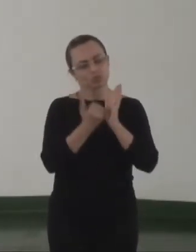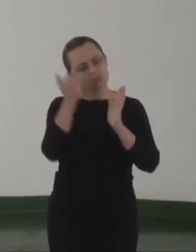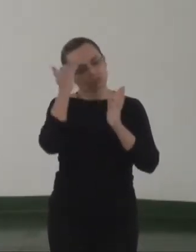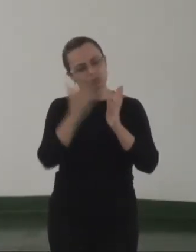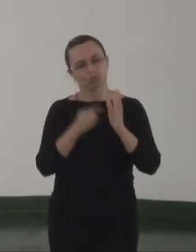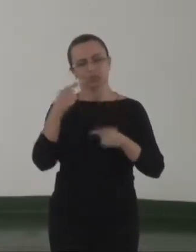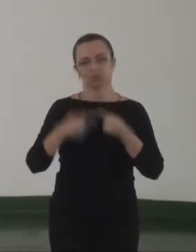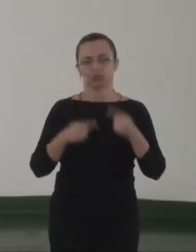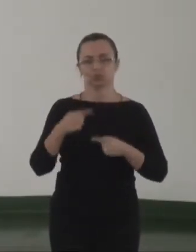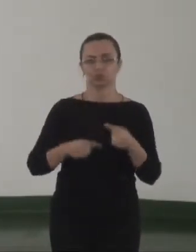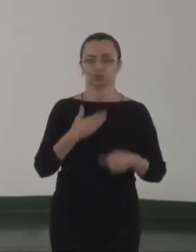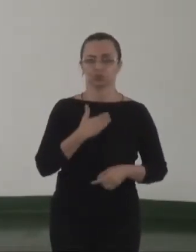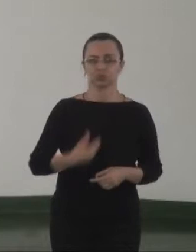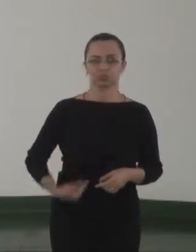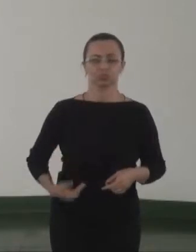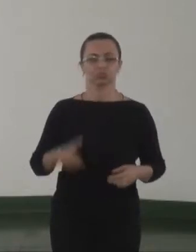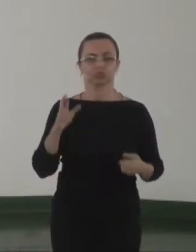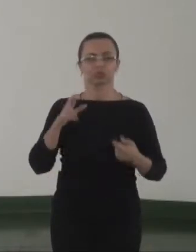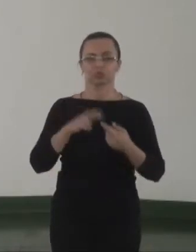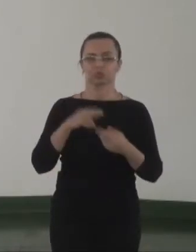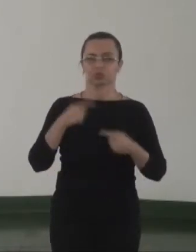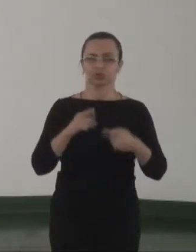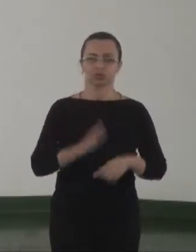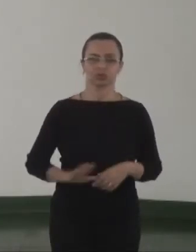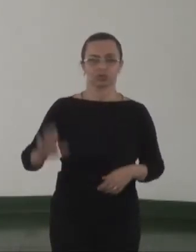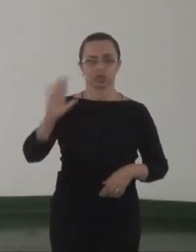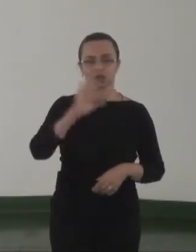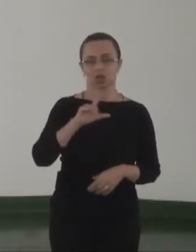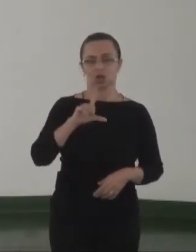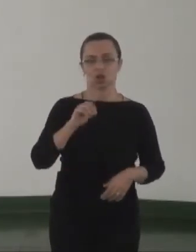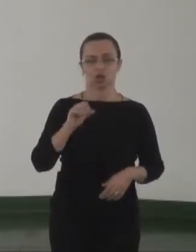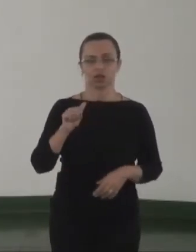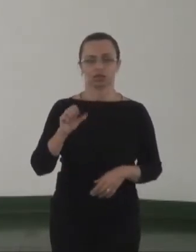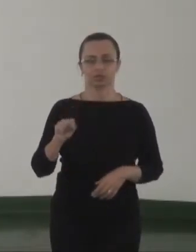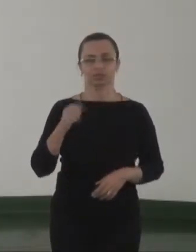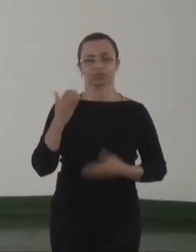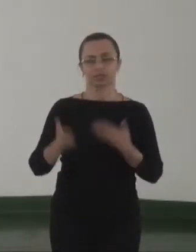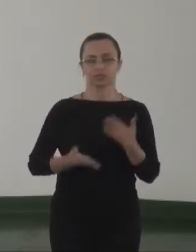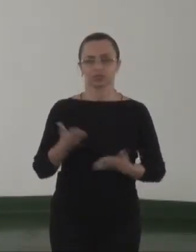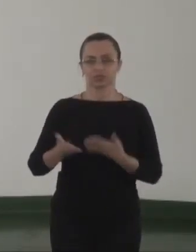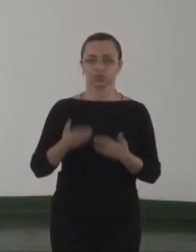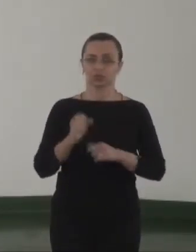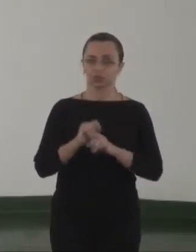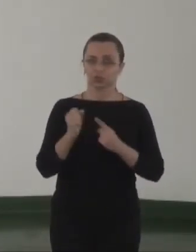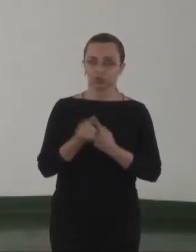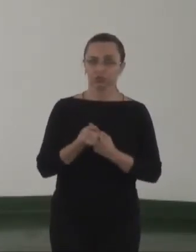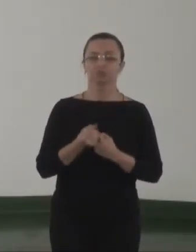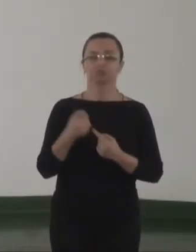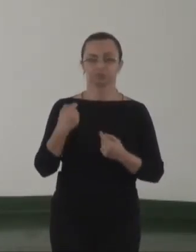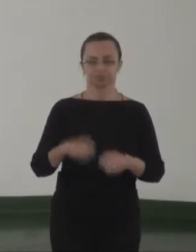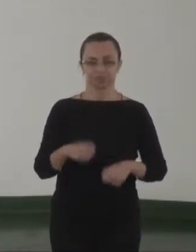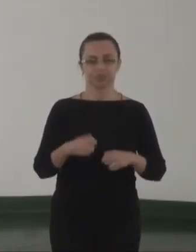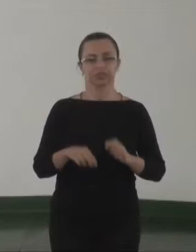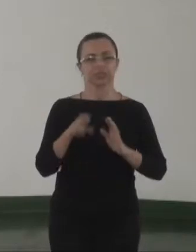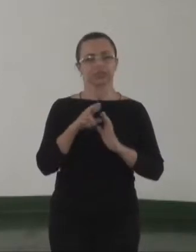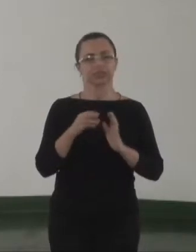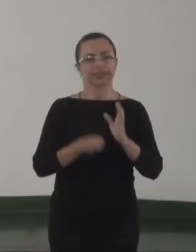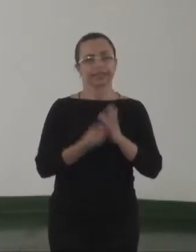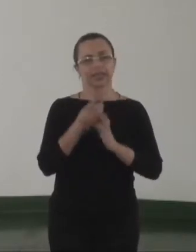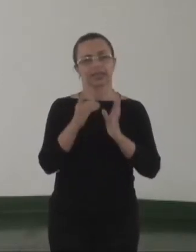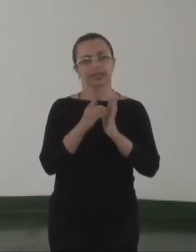referentes à política nacional LOAS de assistência. É necessário regulamentar